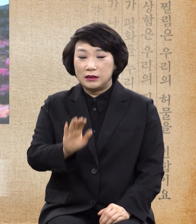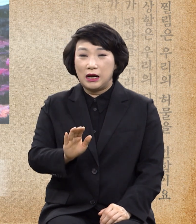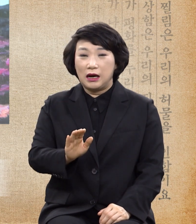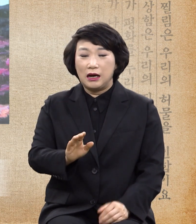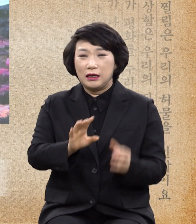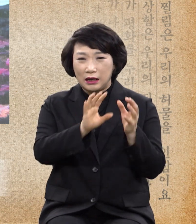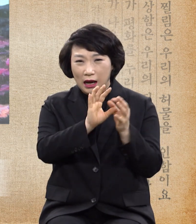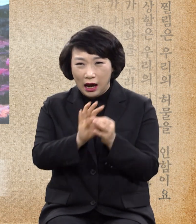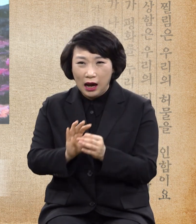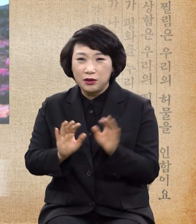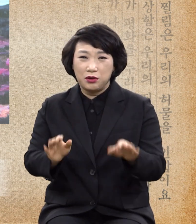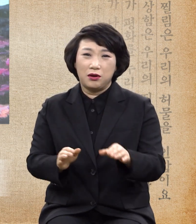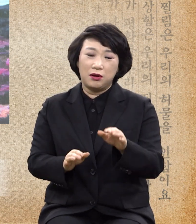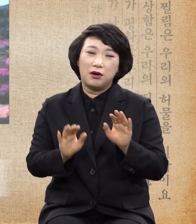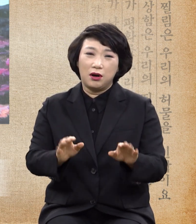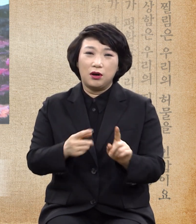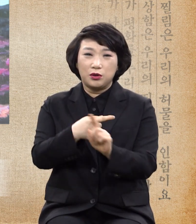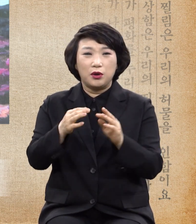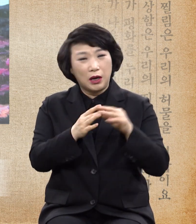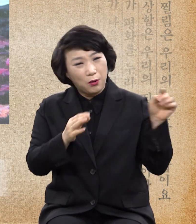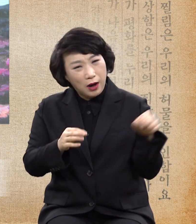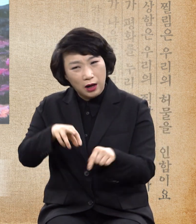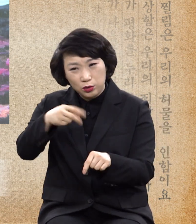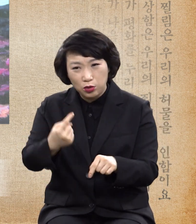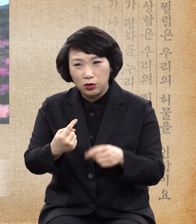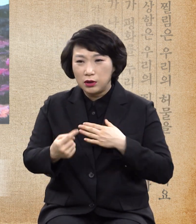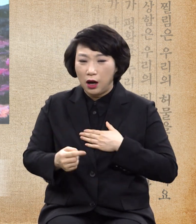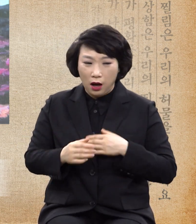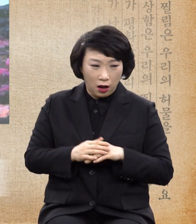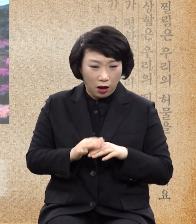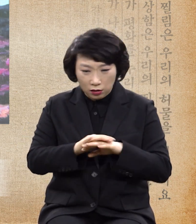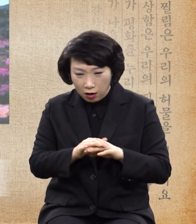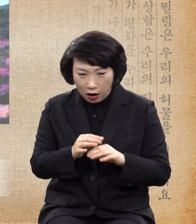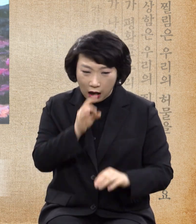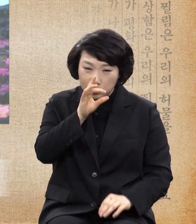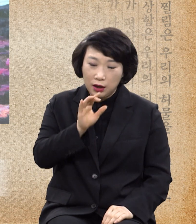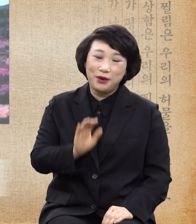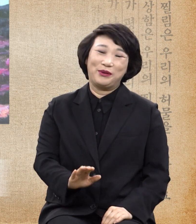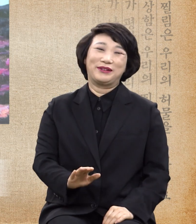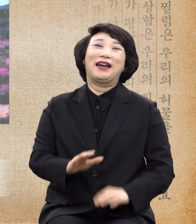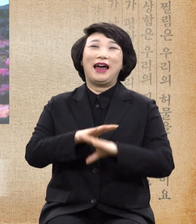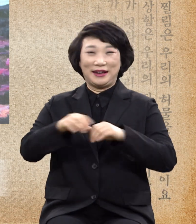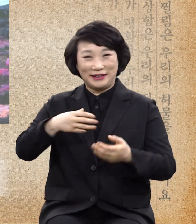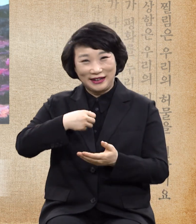교회에 나와도 나는 해결이 안된다 싶거든. 오늘로 해결하시기 바랍니다.